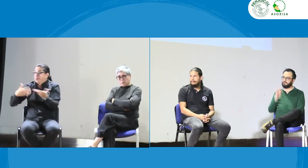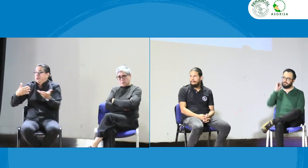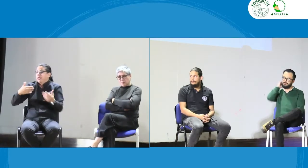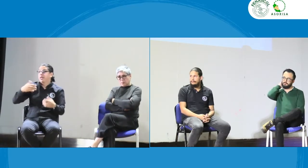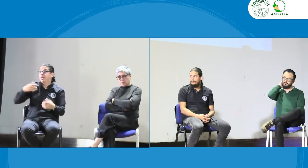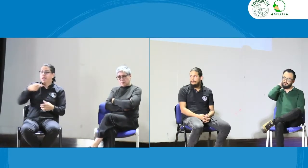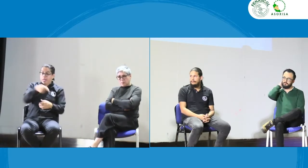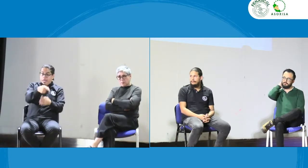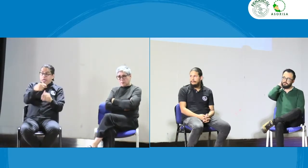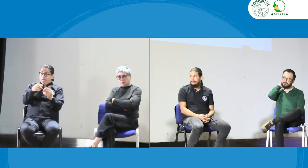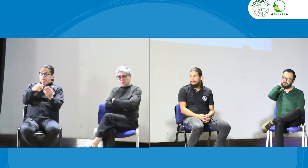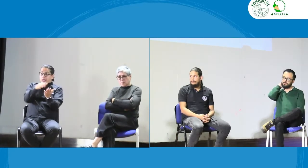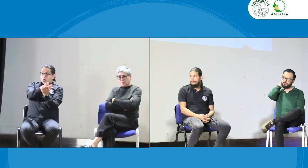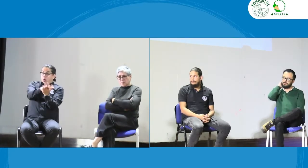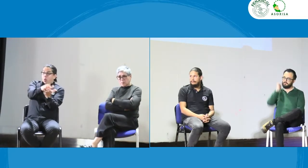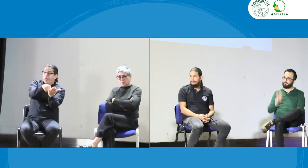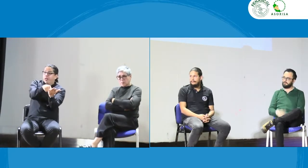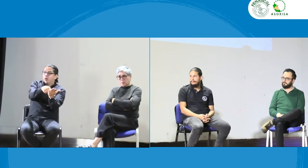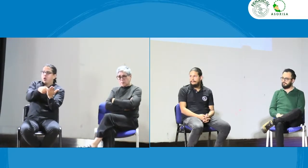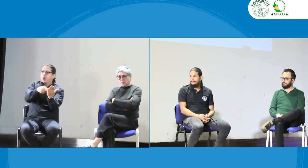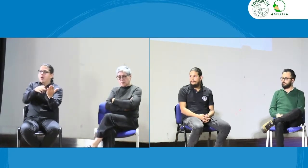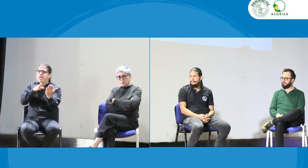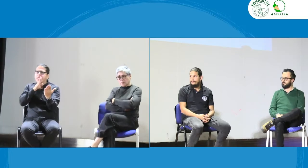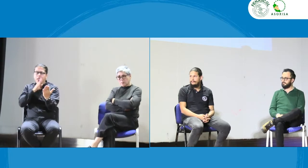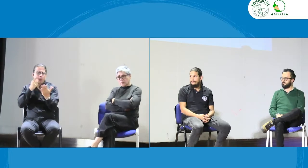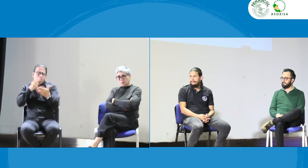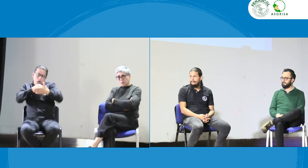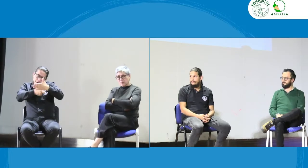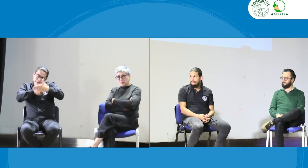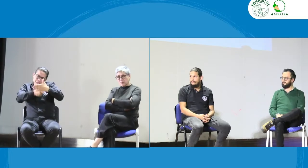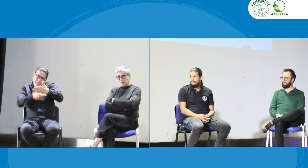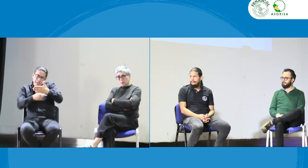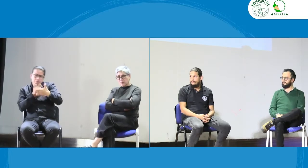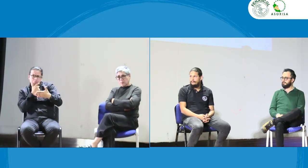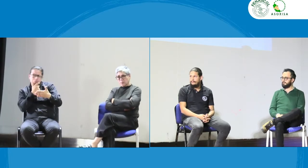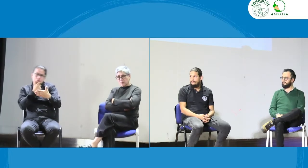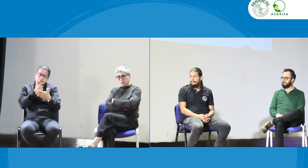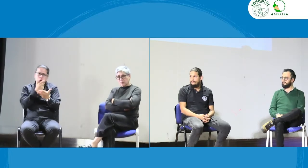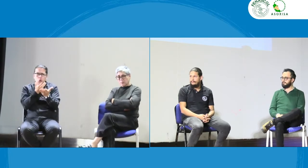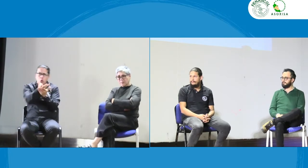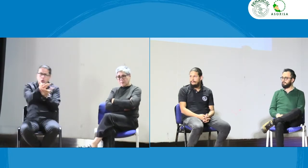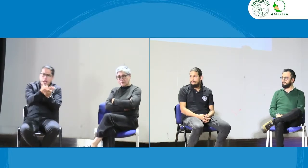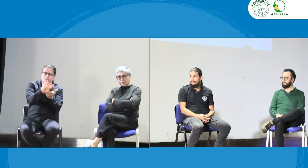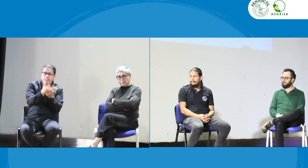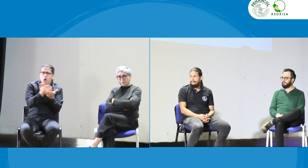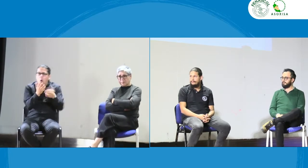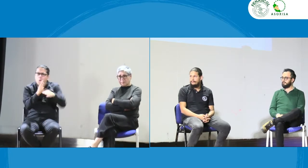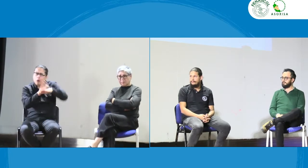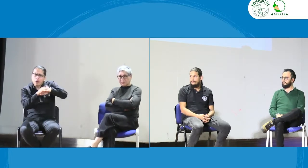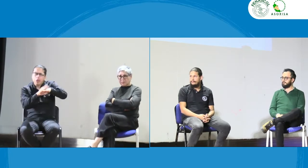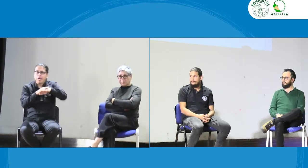retroalimentación de los intérpretes y de este documento pues obviamente se le hizo sugerencias,